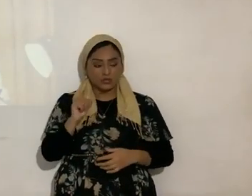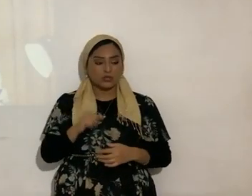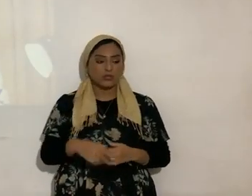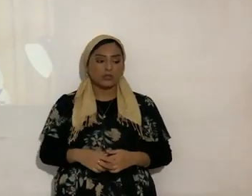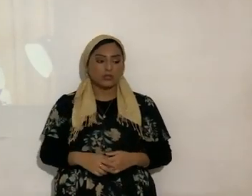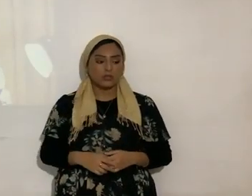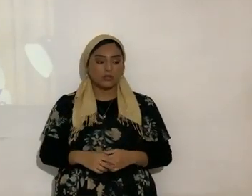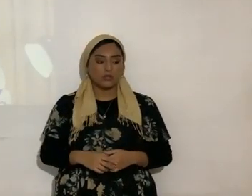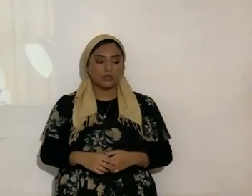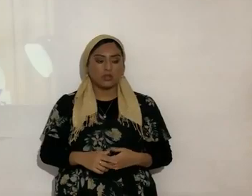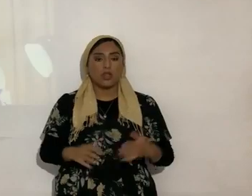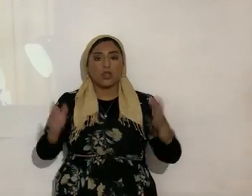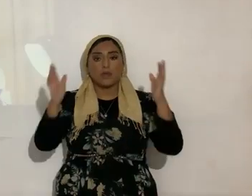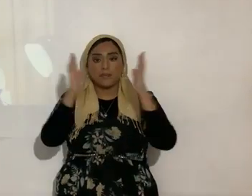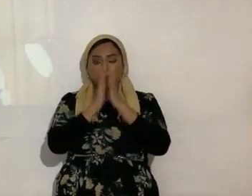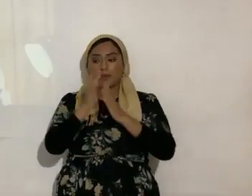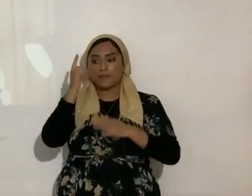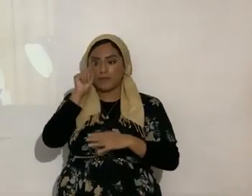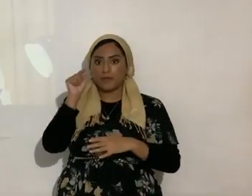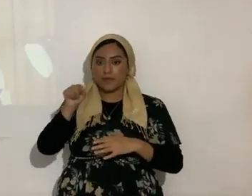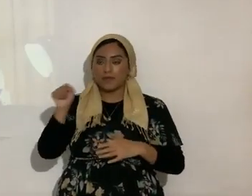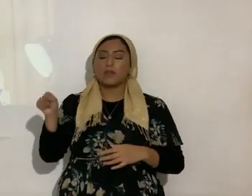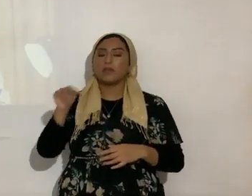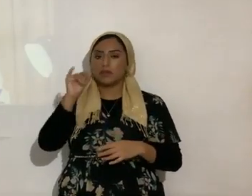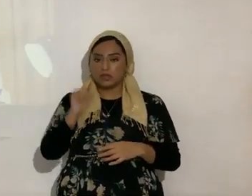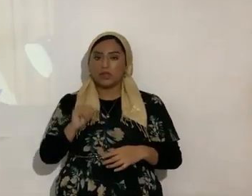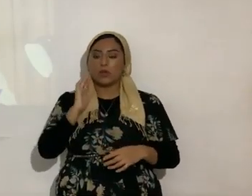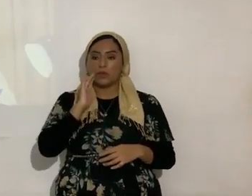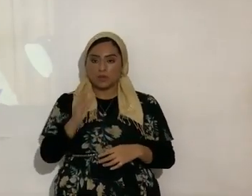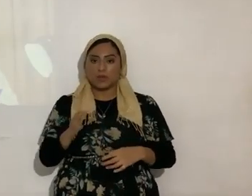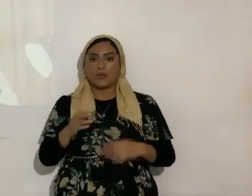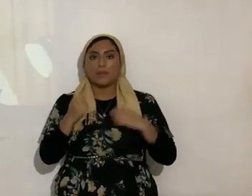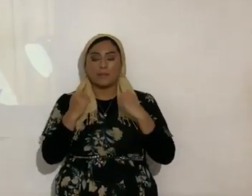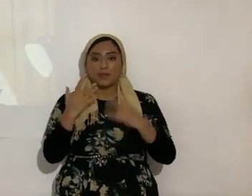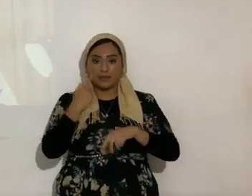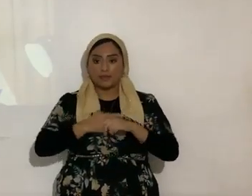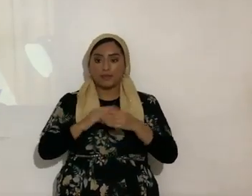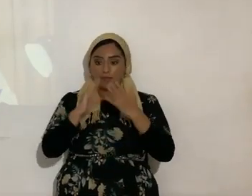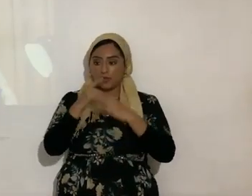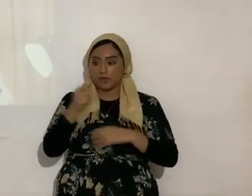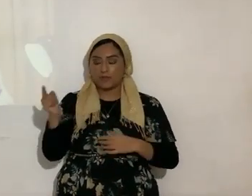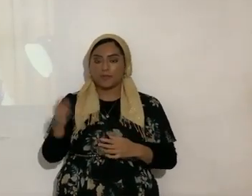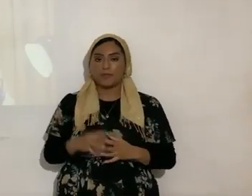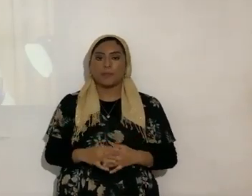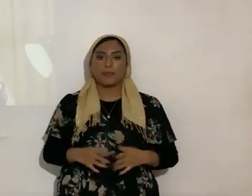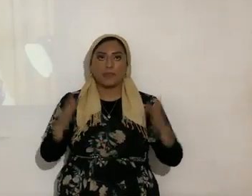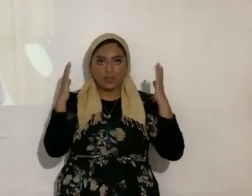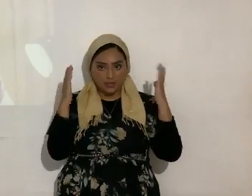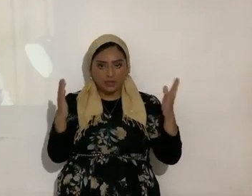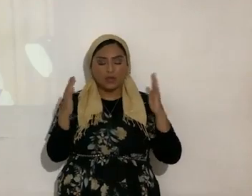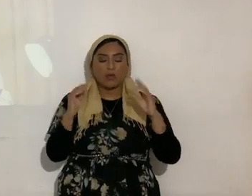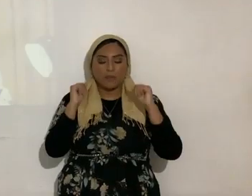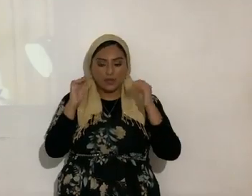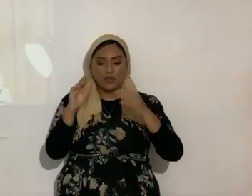¿qué obra usted por eso? sí, cómo no muchas veces delante de ellos Padre Eterno en ese momento